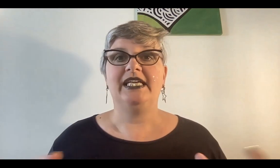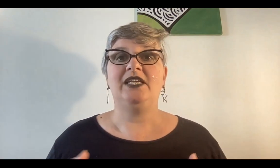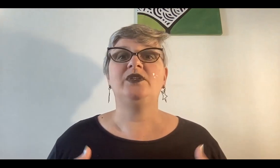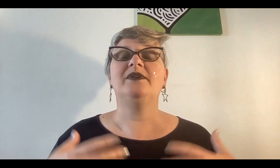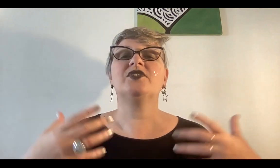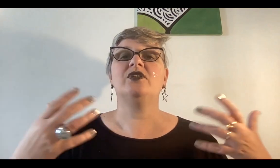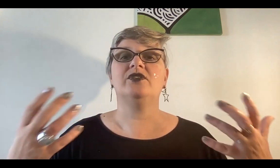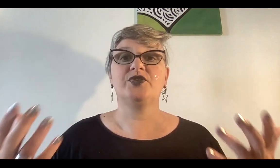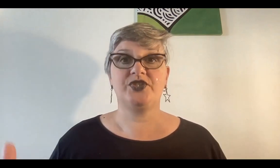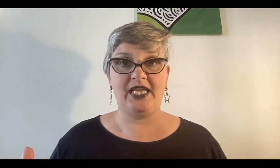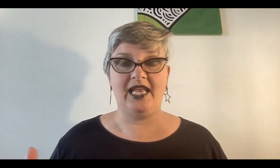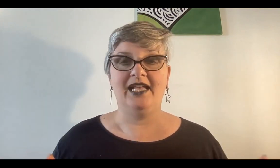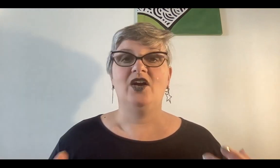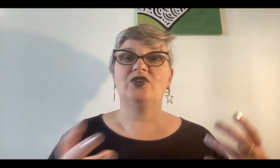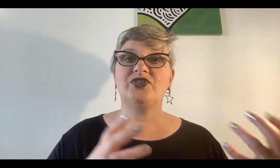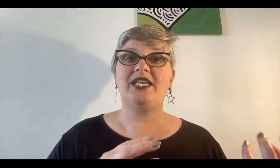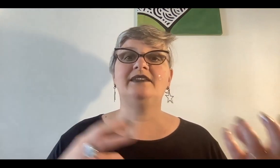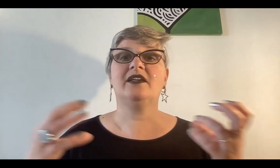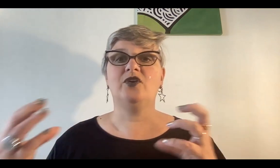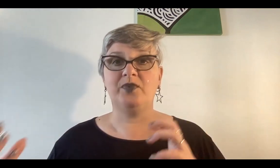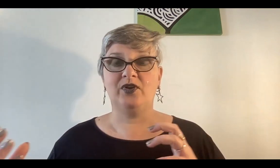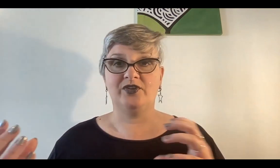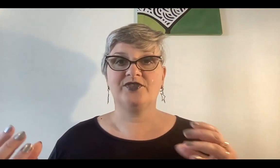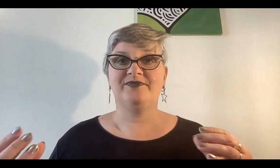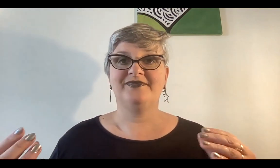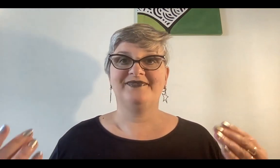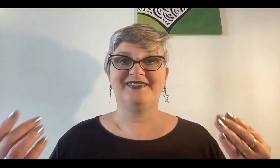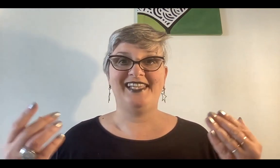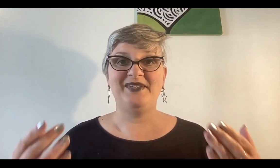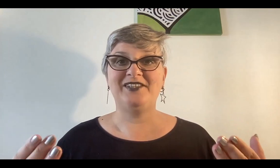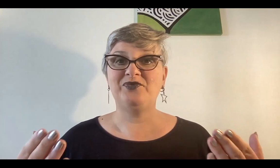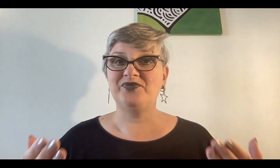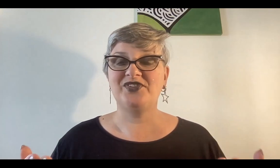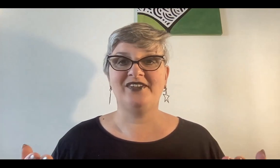El universo oscila. Oscila entre dos polos. Y ahí viene tu función.